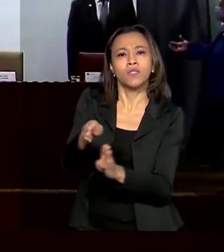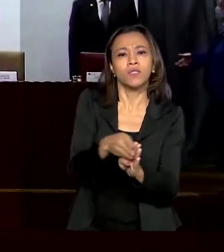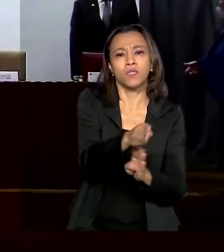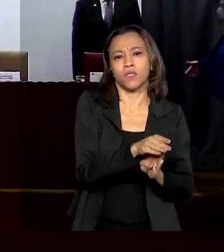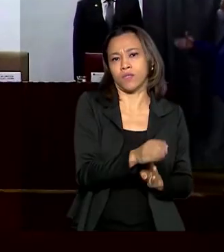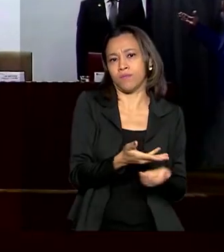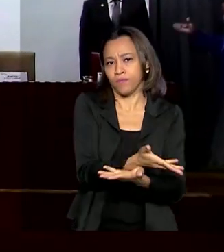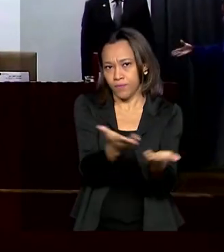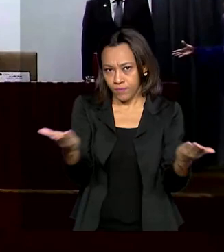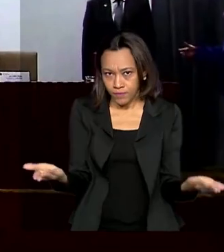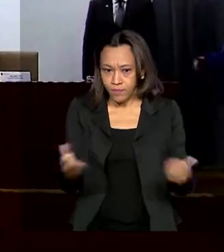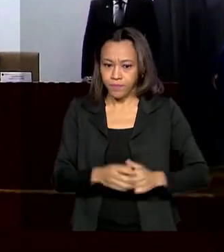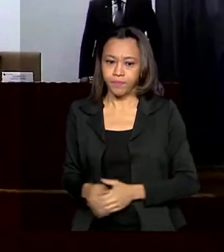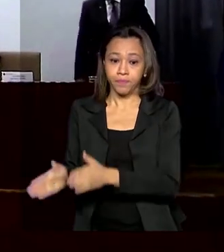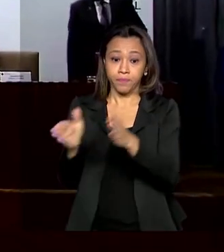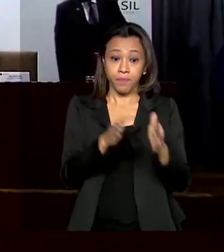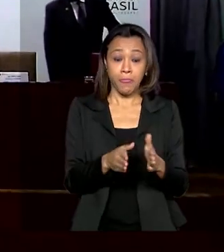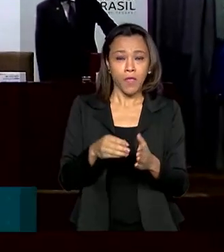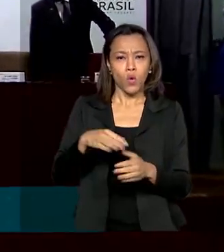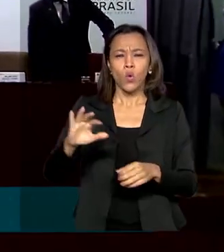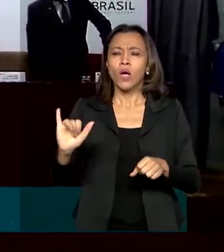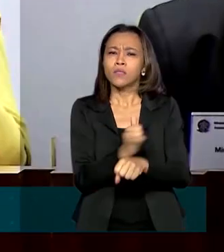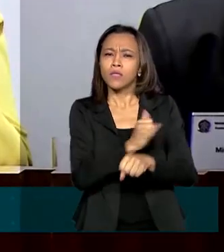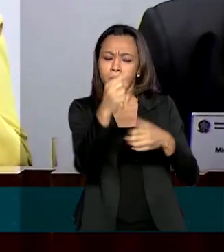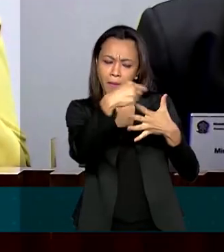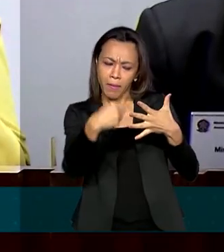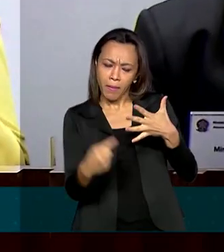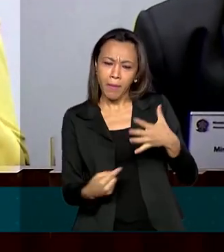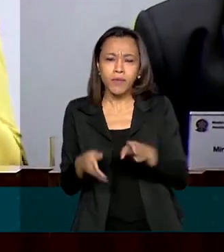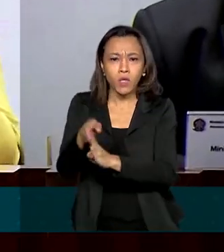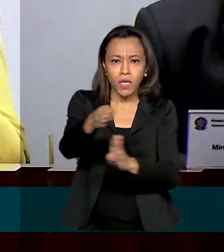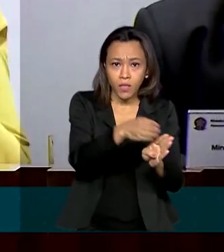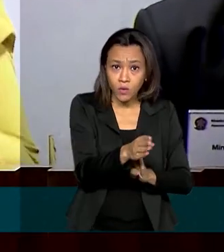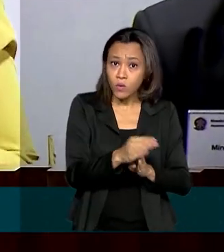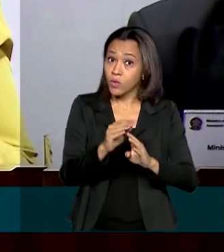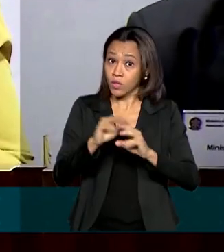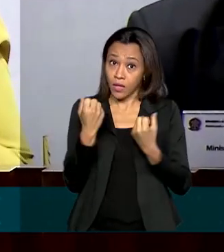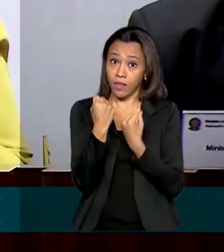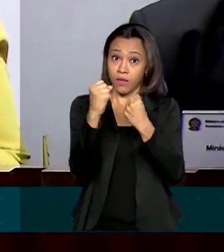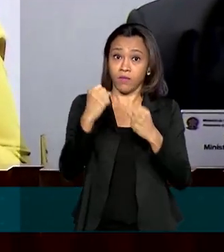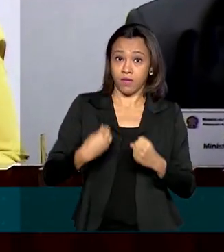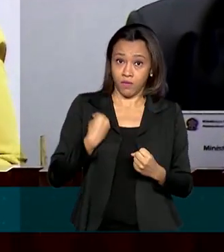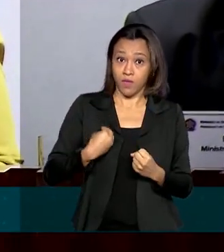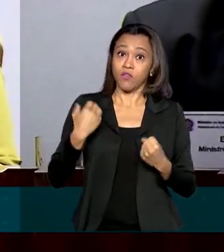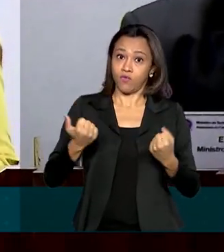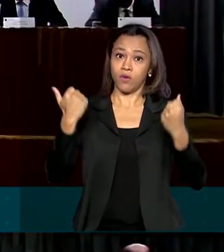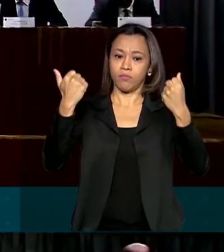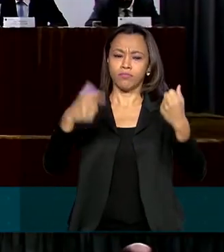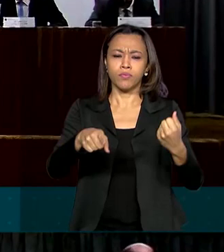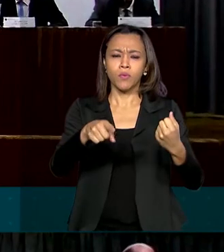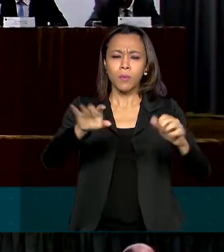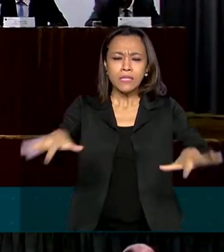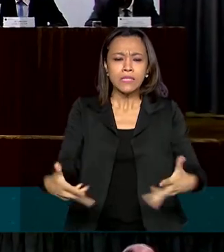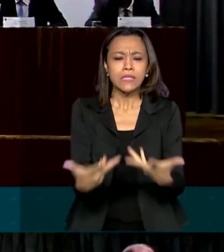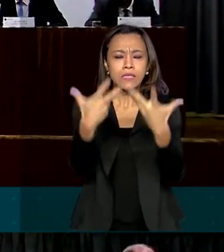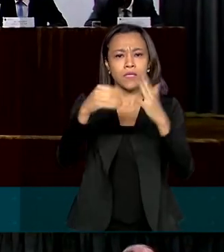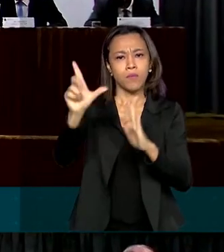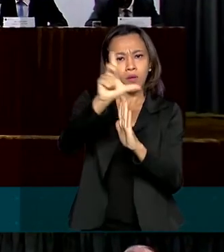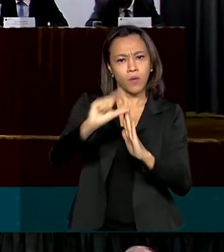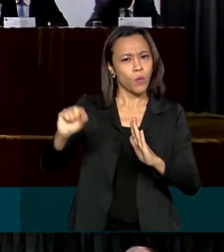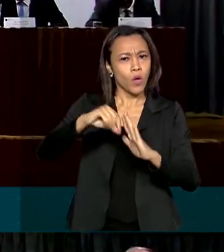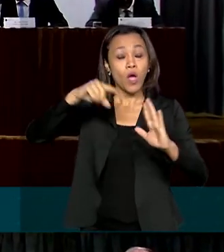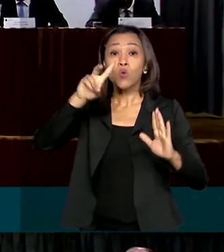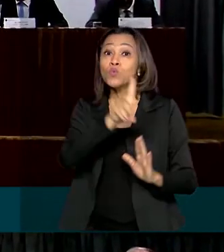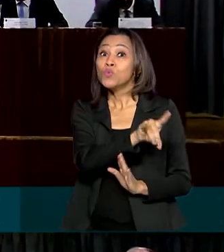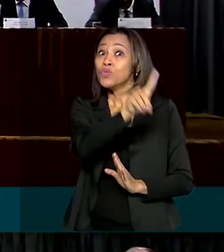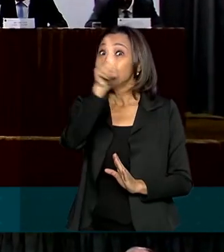As ações de educação em saúde em defesa da vida foram detalhadas durante cerimônia no Palácio do Planalto. A iniciativa marca o Dia